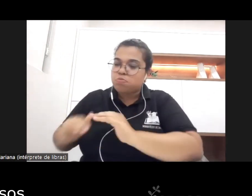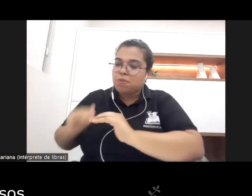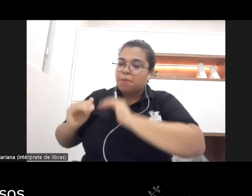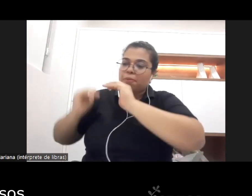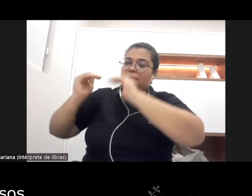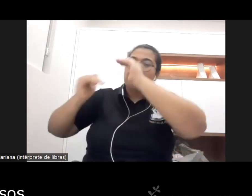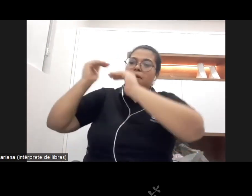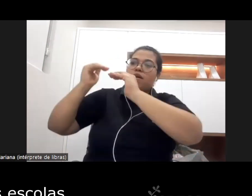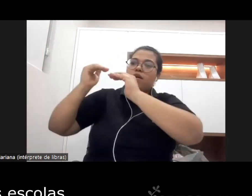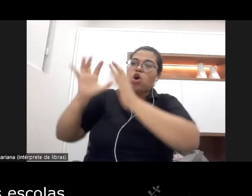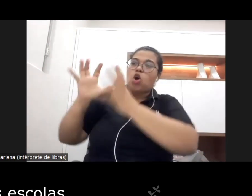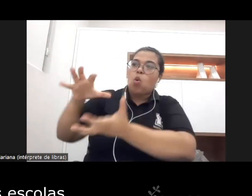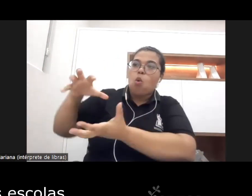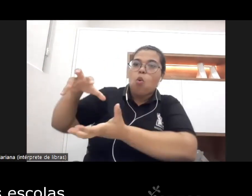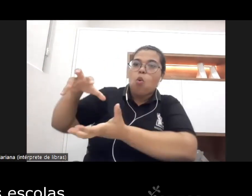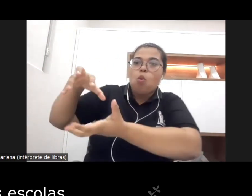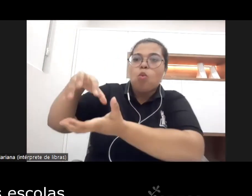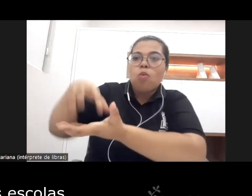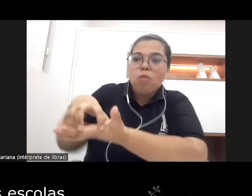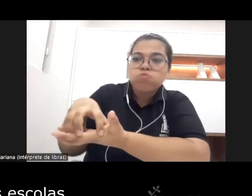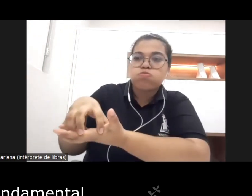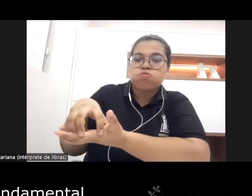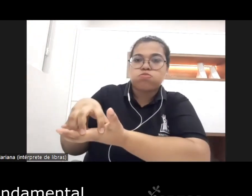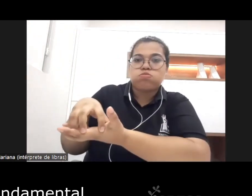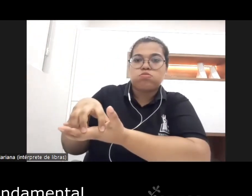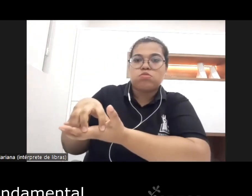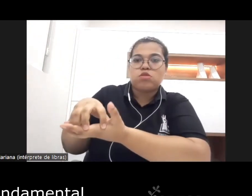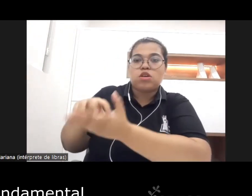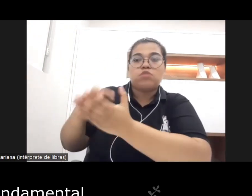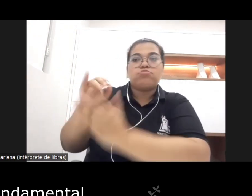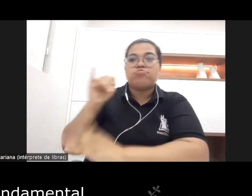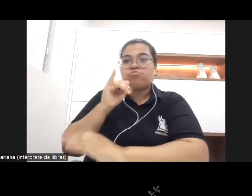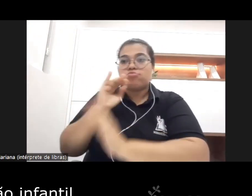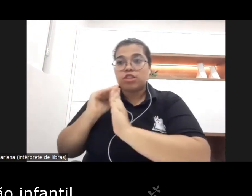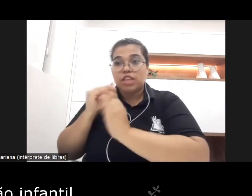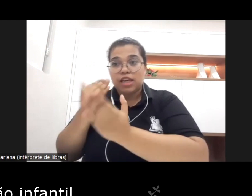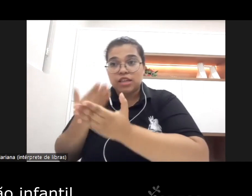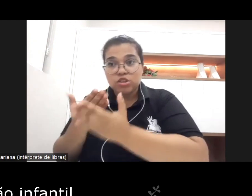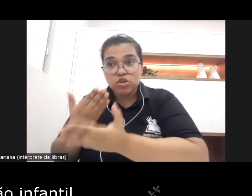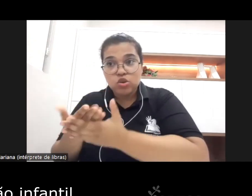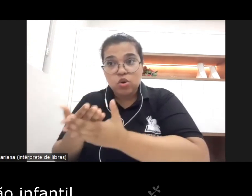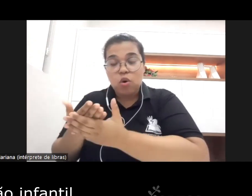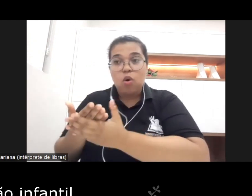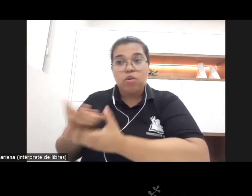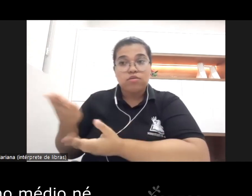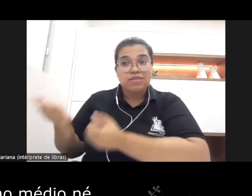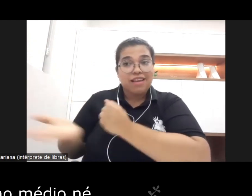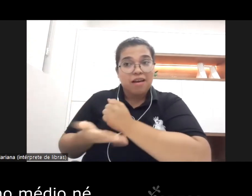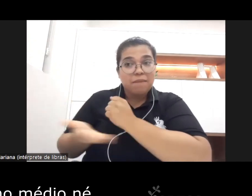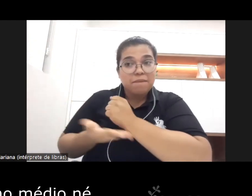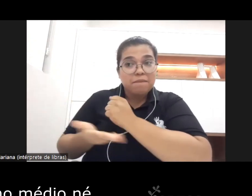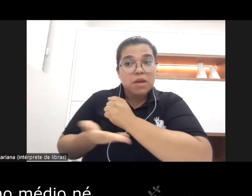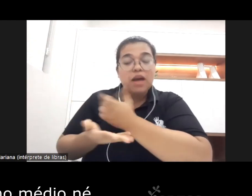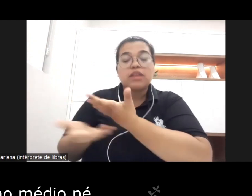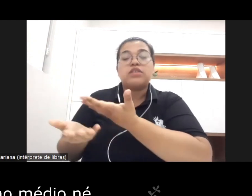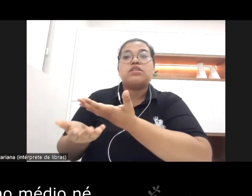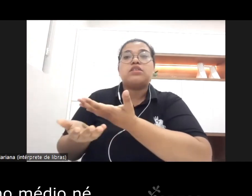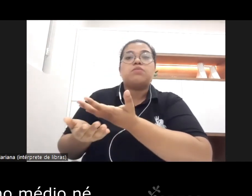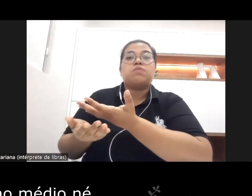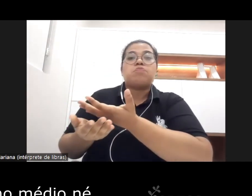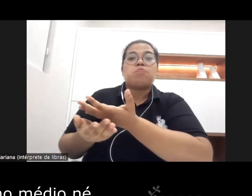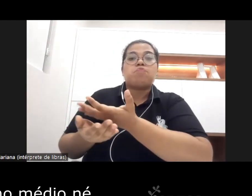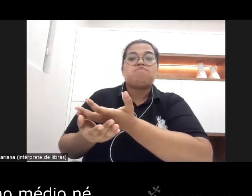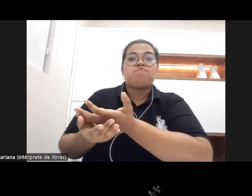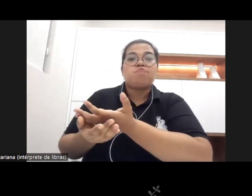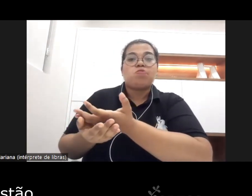emersos dentro das escolas no ensino fundamental na educação infantil e no ensino